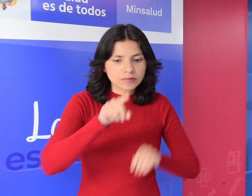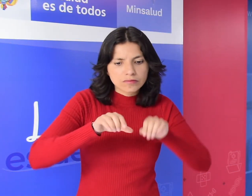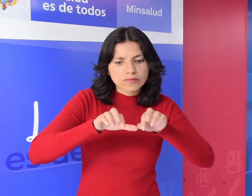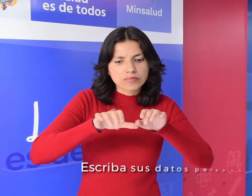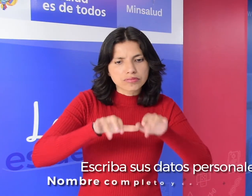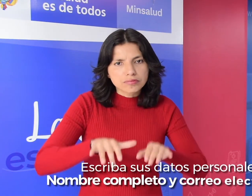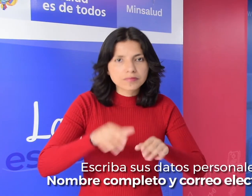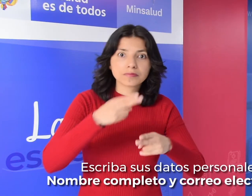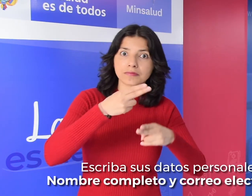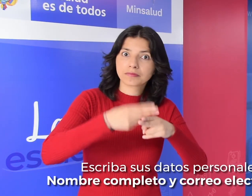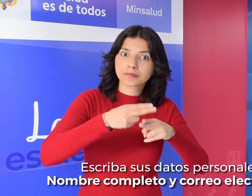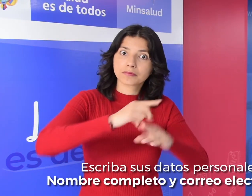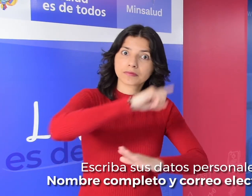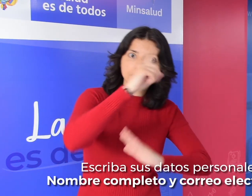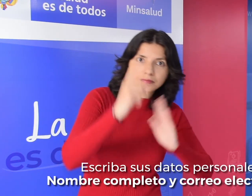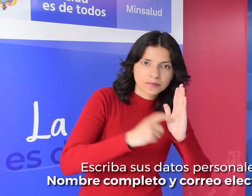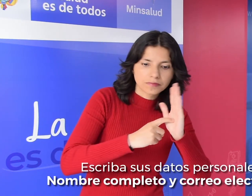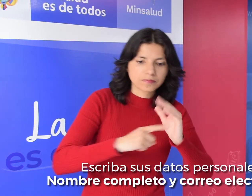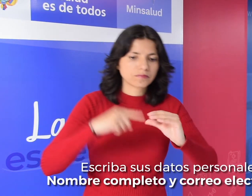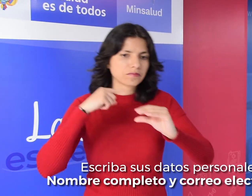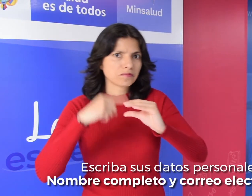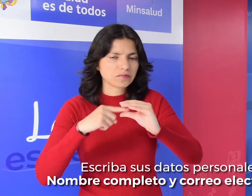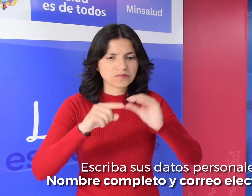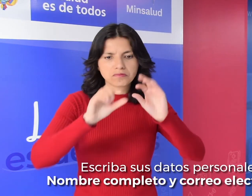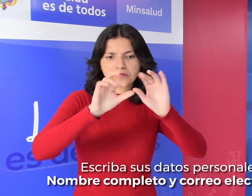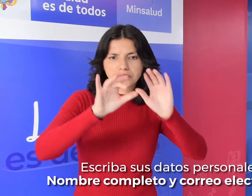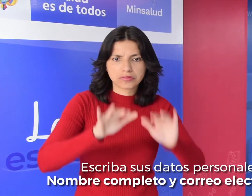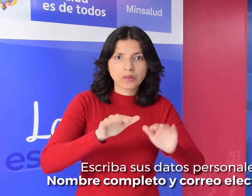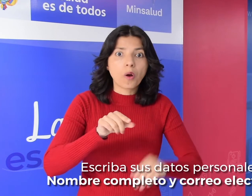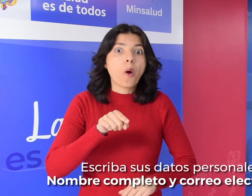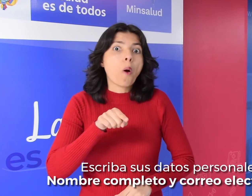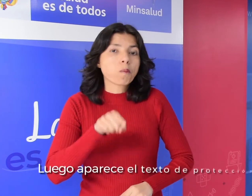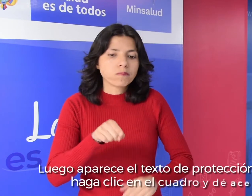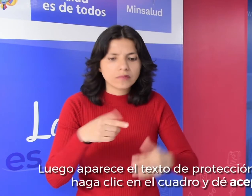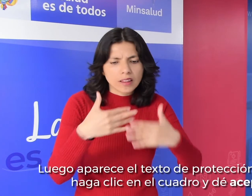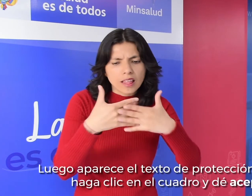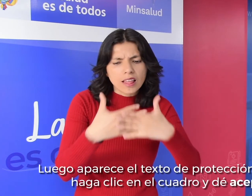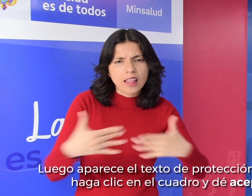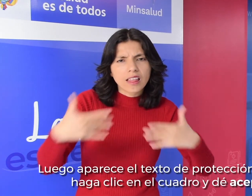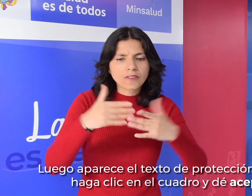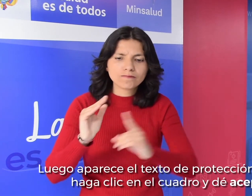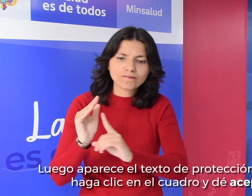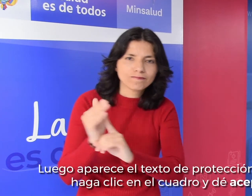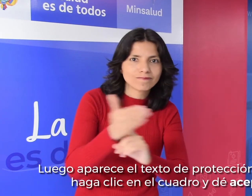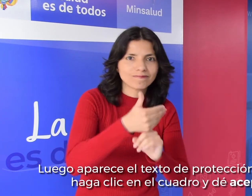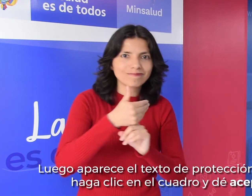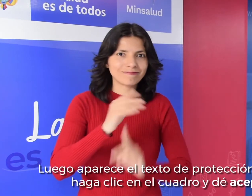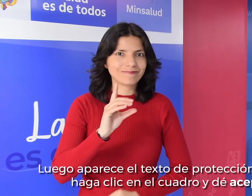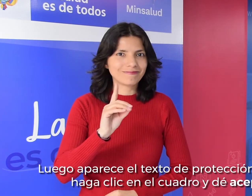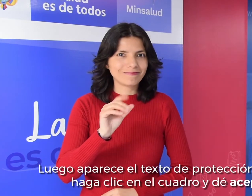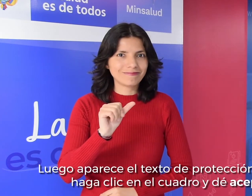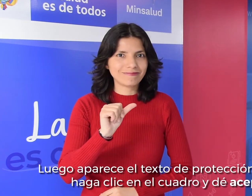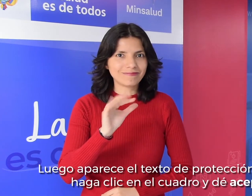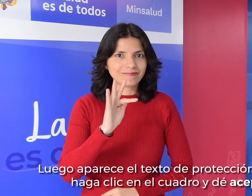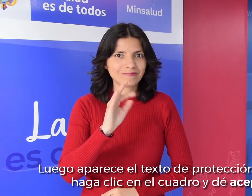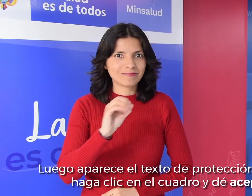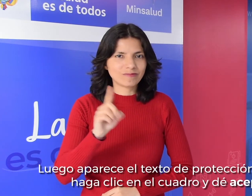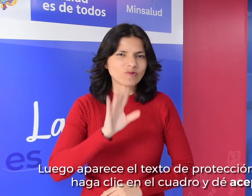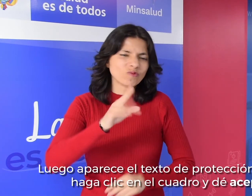Escriba sus datos personales, nombre completo y correo electrónico. Luego aparece el texto de protección de datos. Haga